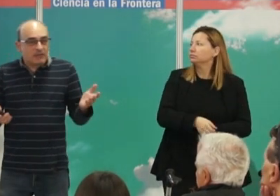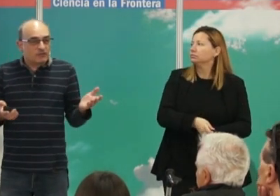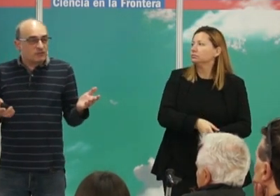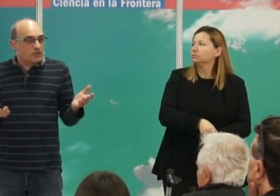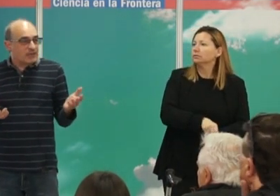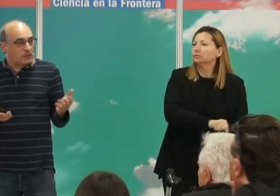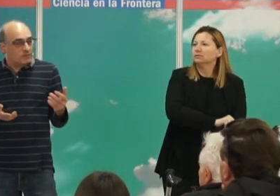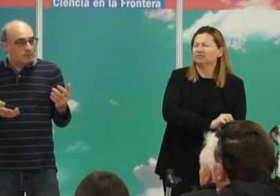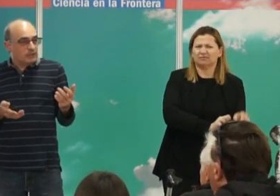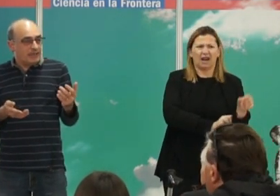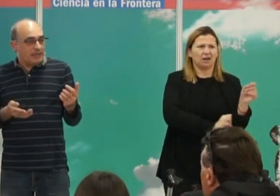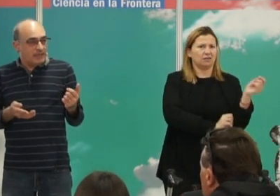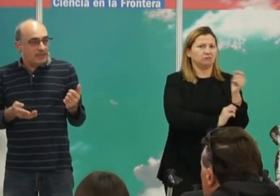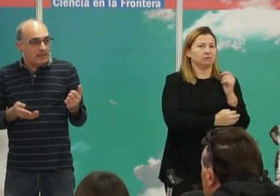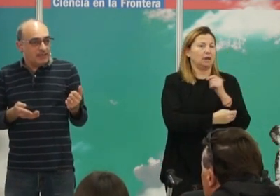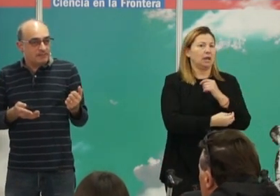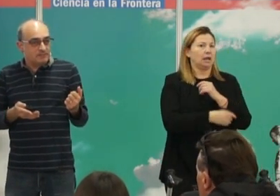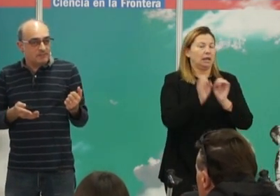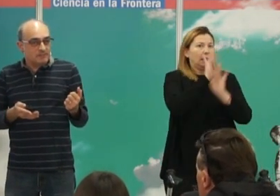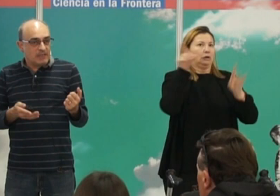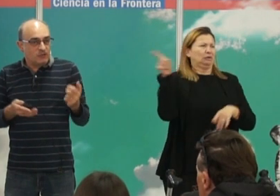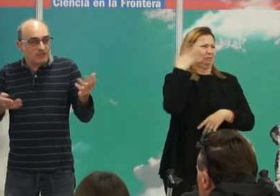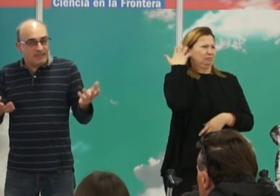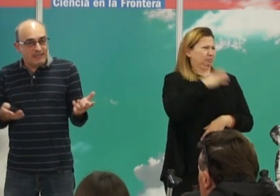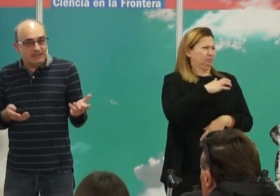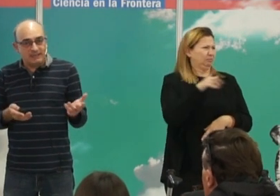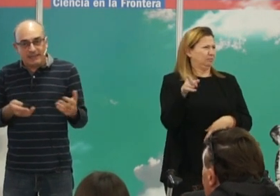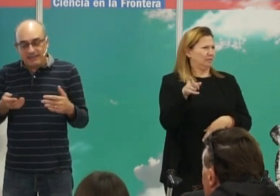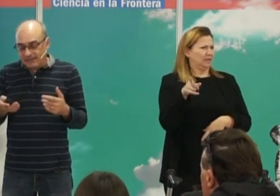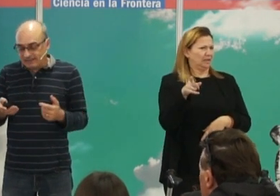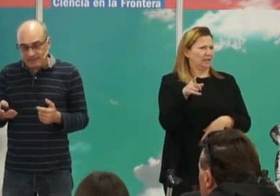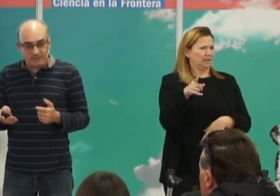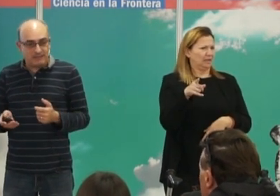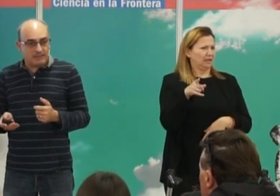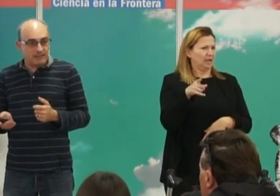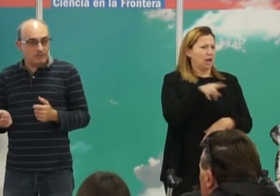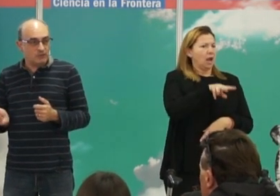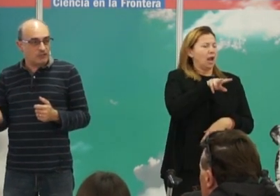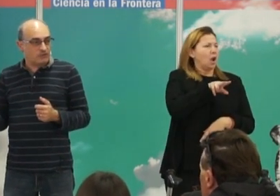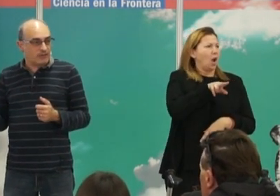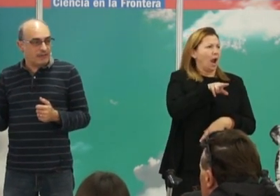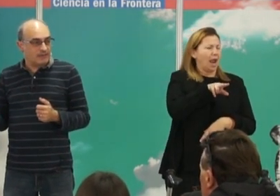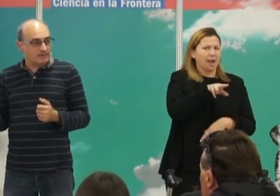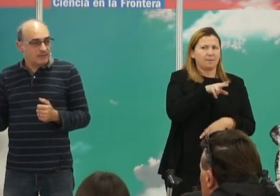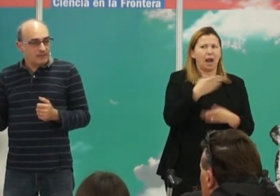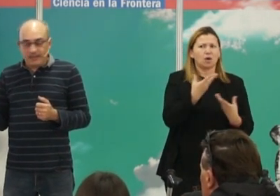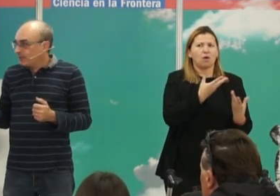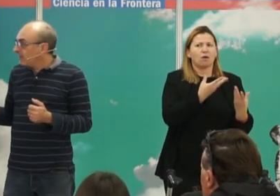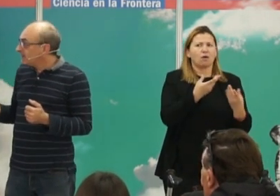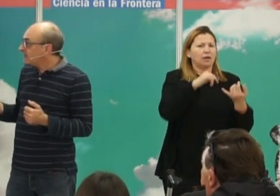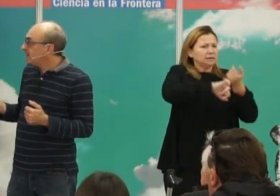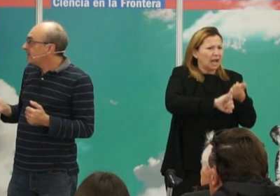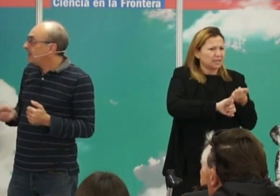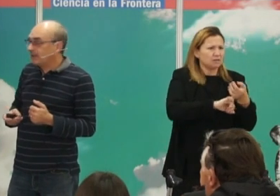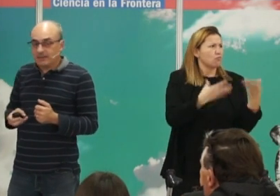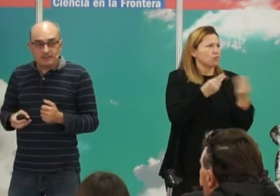Claro, esto es muy raro porque la consanguinidad en general se evita en muchas sociedades. ¿En